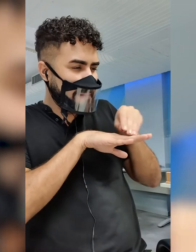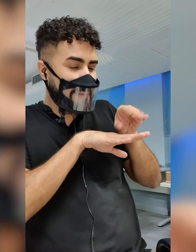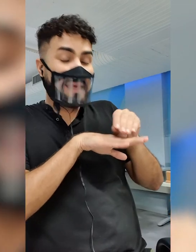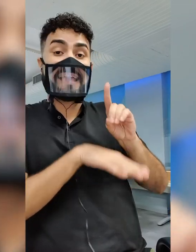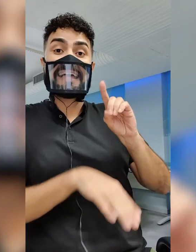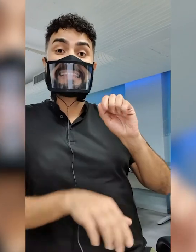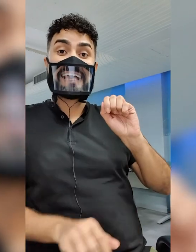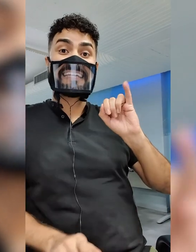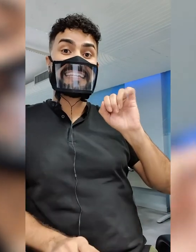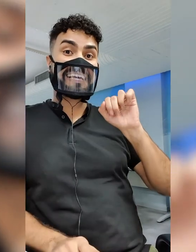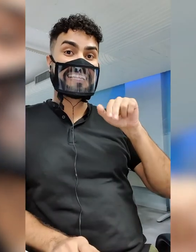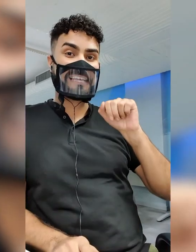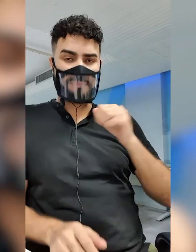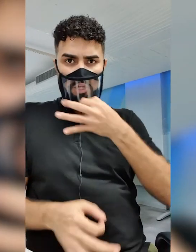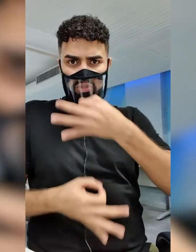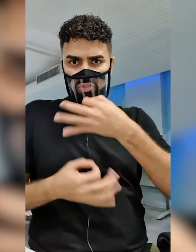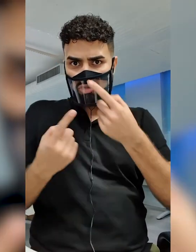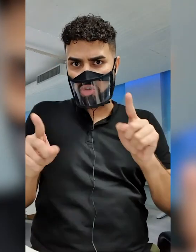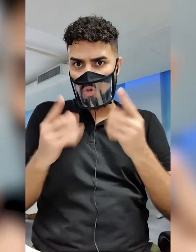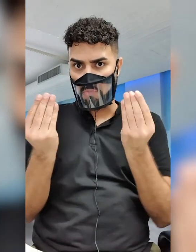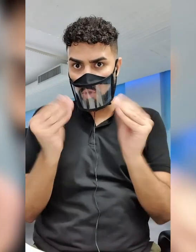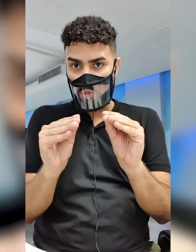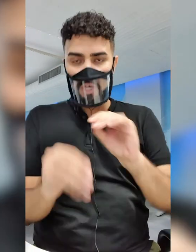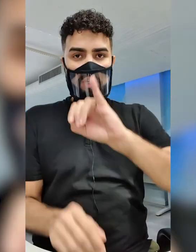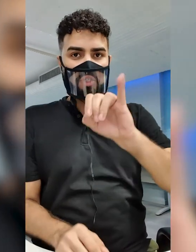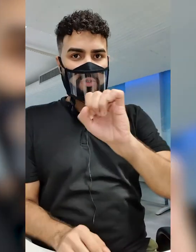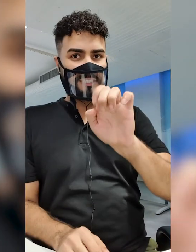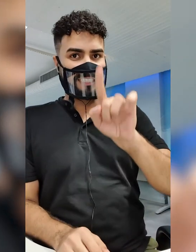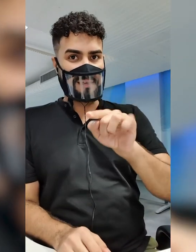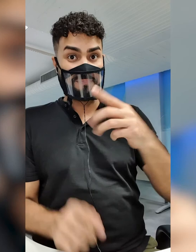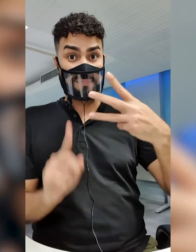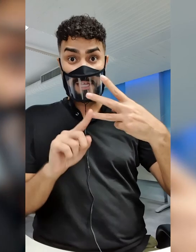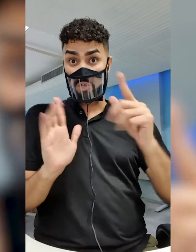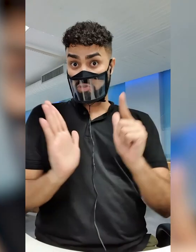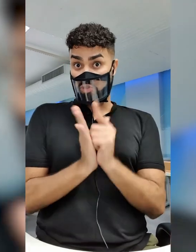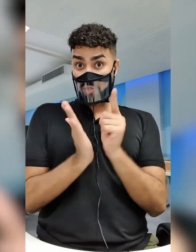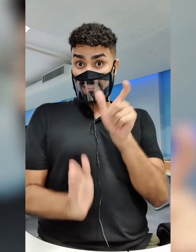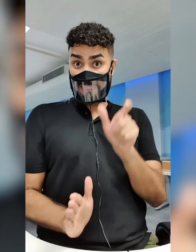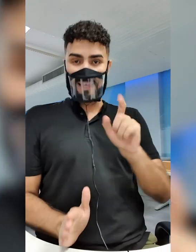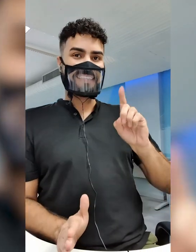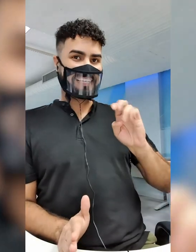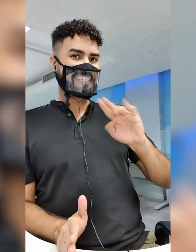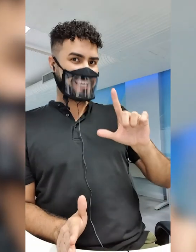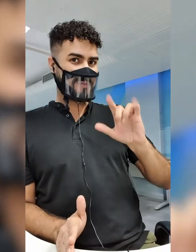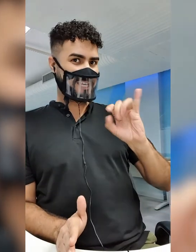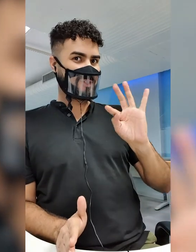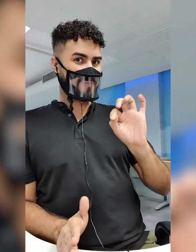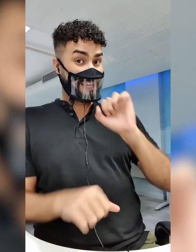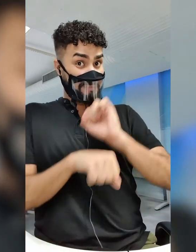teve produção de Diana Vitor e sonoplastia de José Maria Pardal. Eu sou o Daniel Ito e espero você no